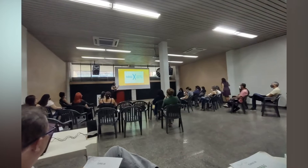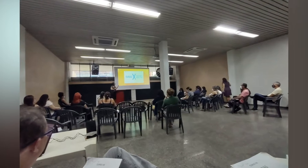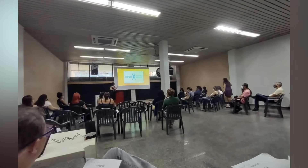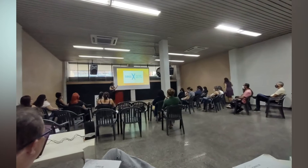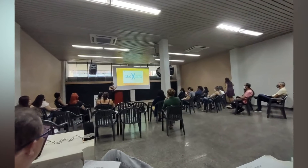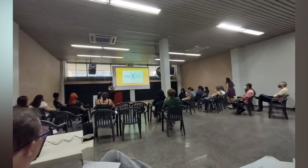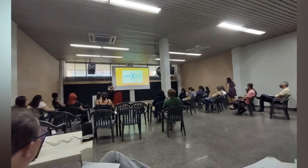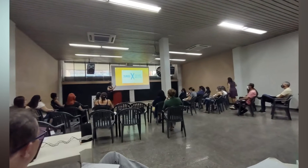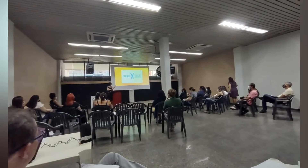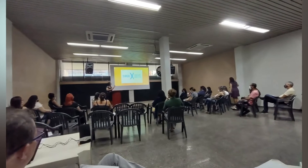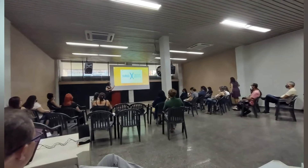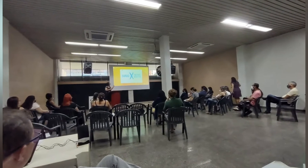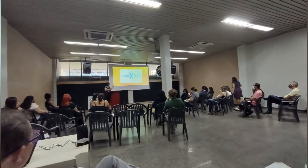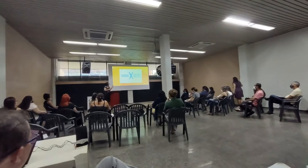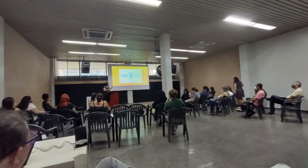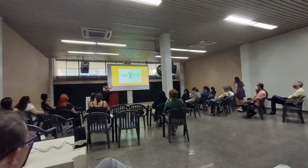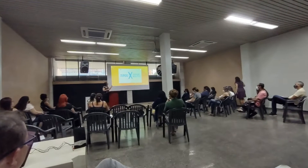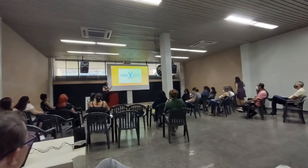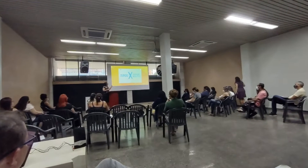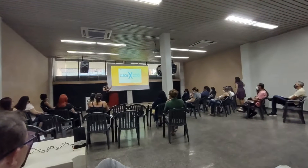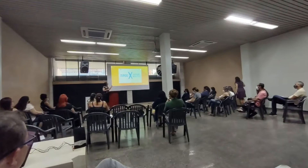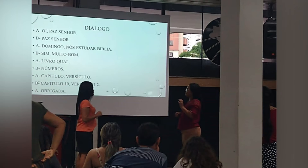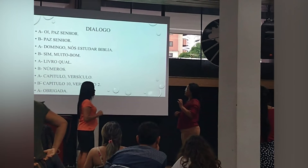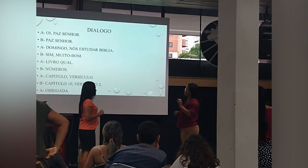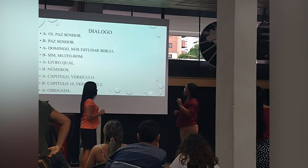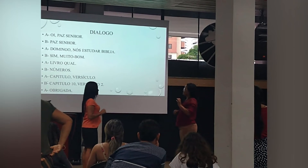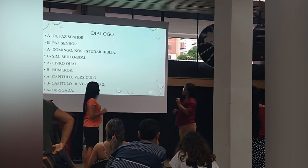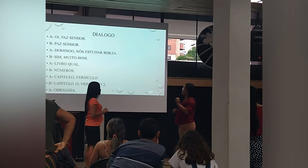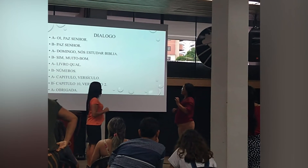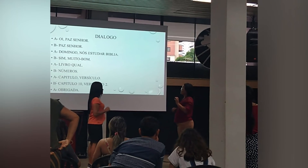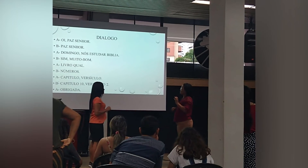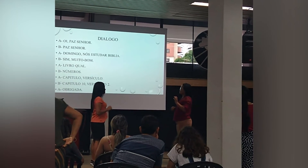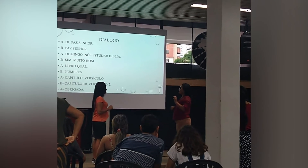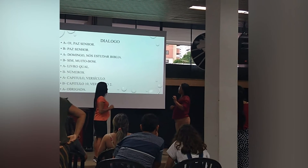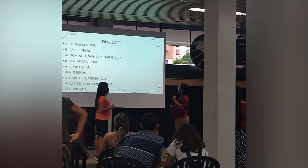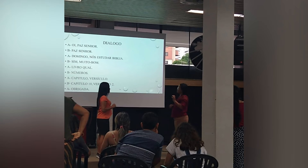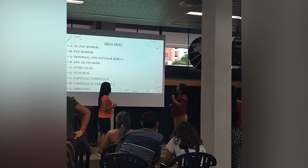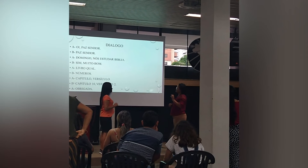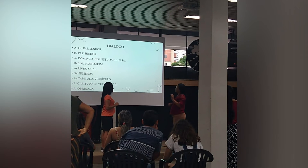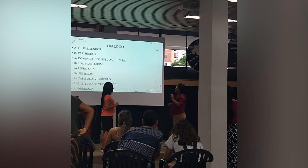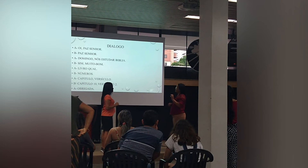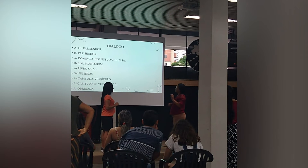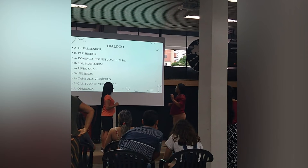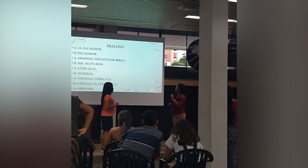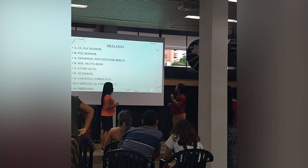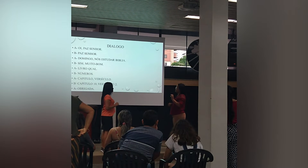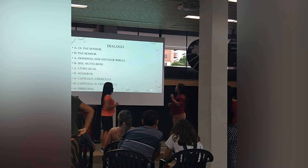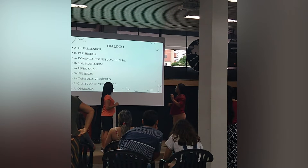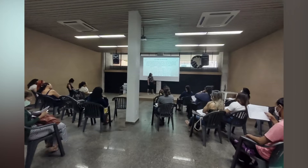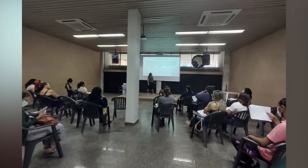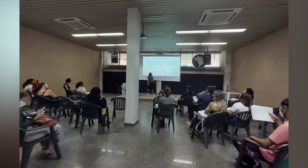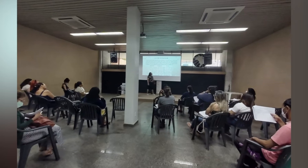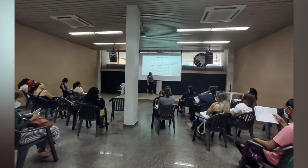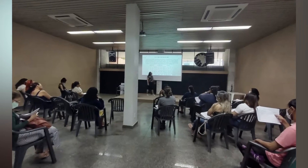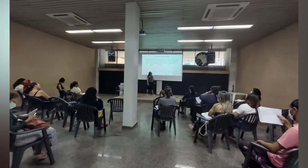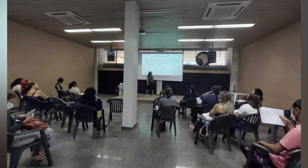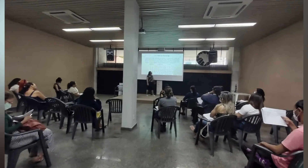conhecimentos valiosos acerca da língua brasileira de sinais. Expressões simples como a paz do Senhor ou até